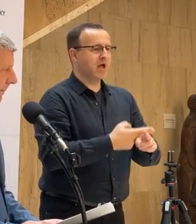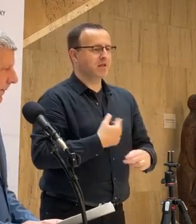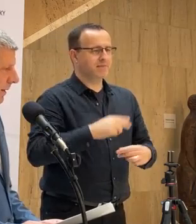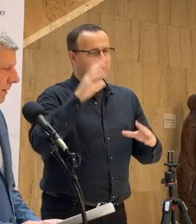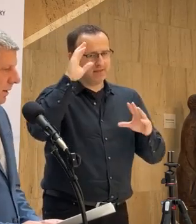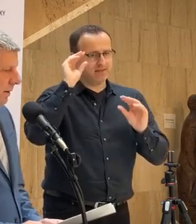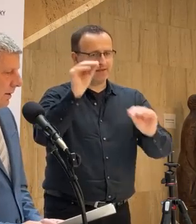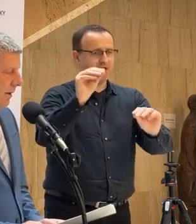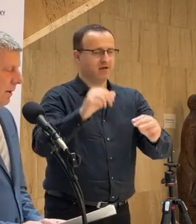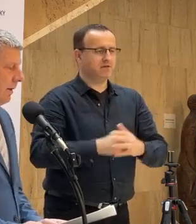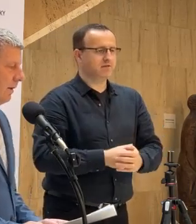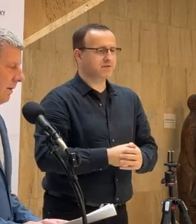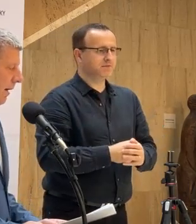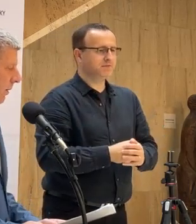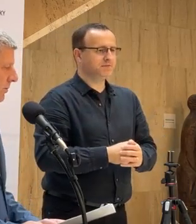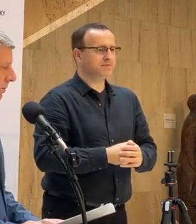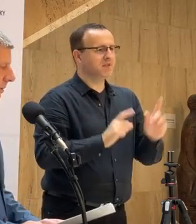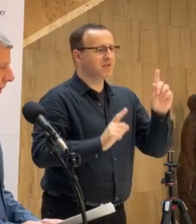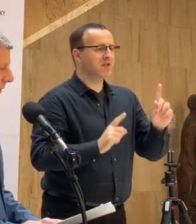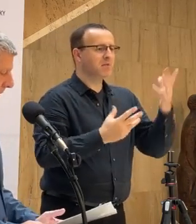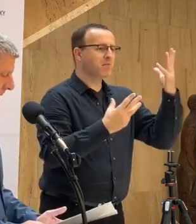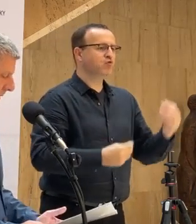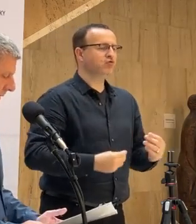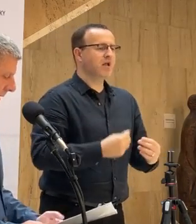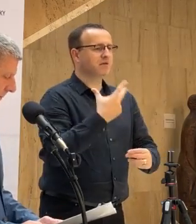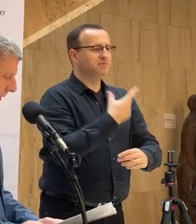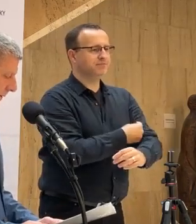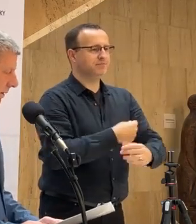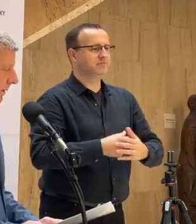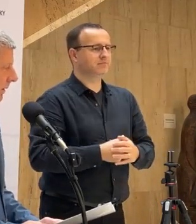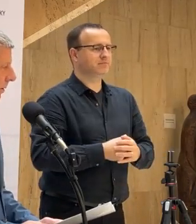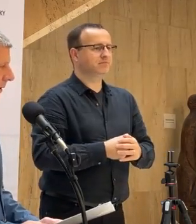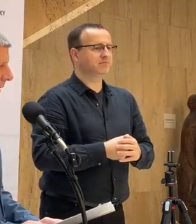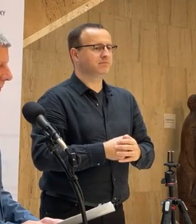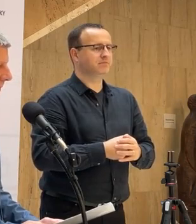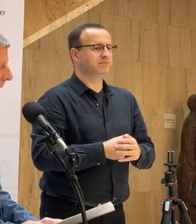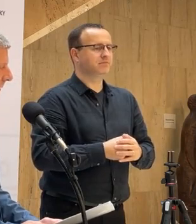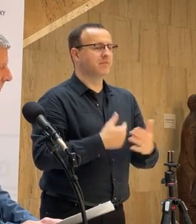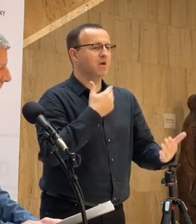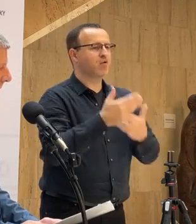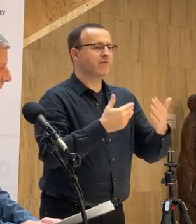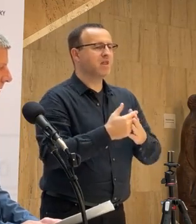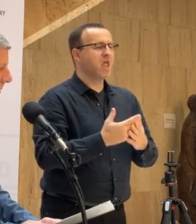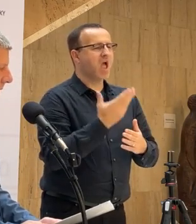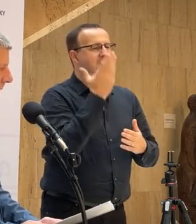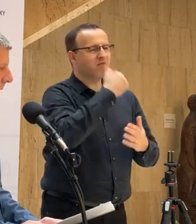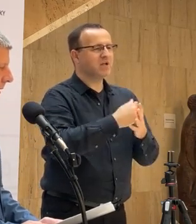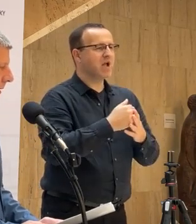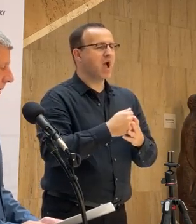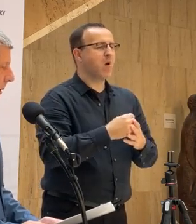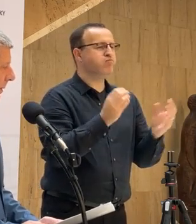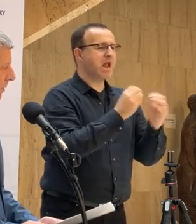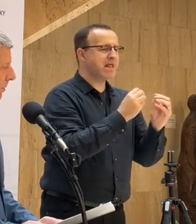darovaní nejakého počtu dávok. Najbližšie teda sme s rokovaniami z Belize a z Palestínou.